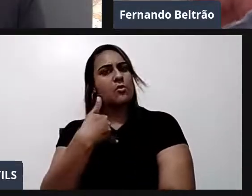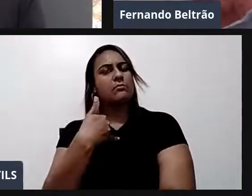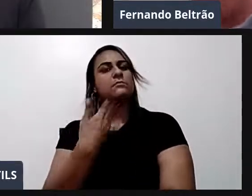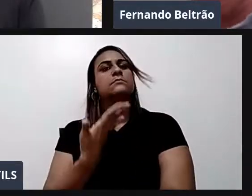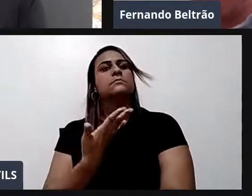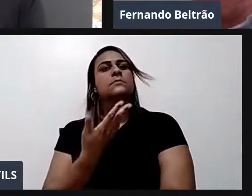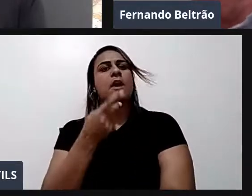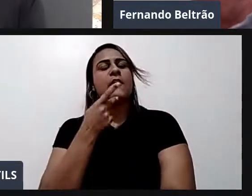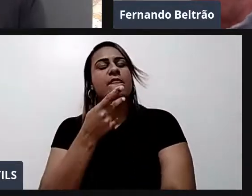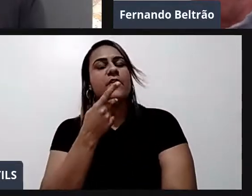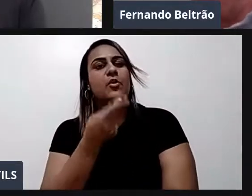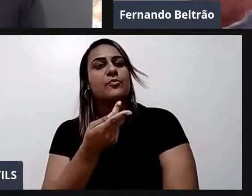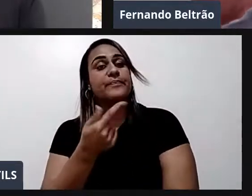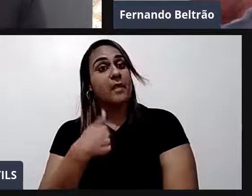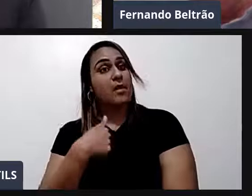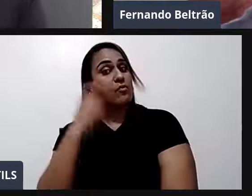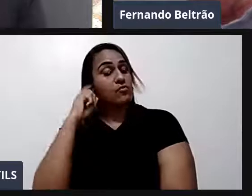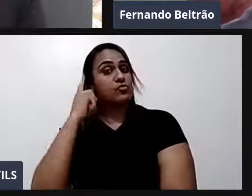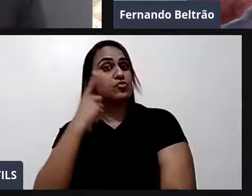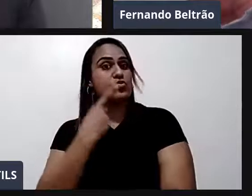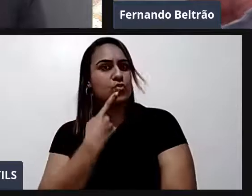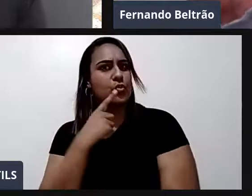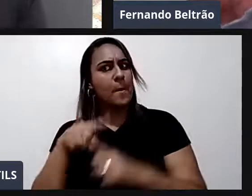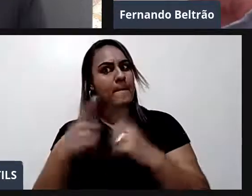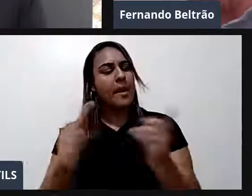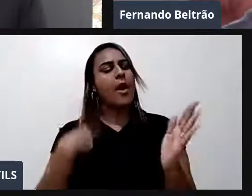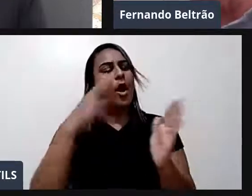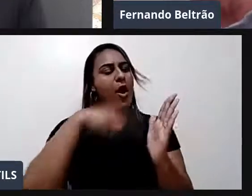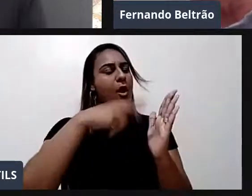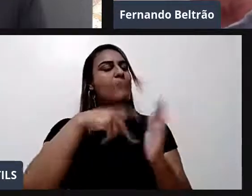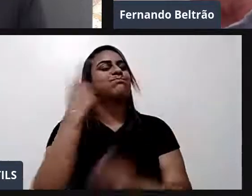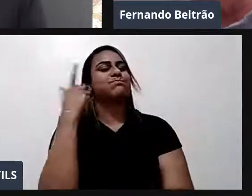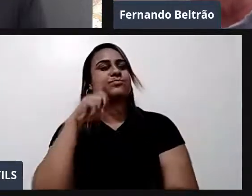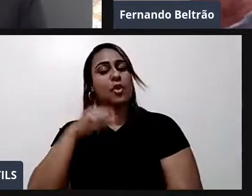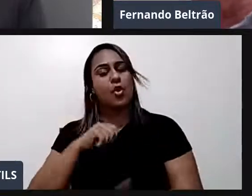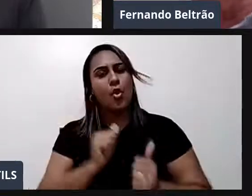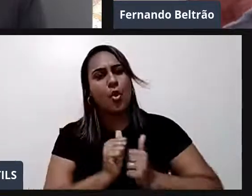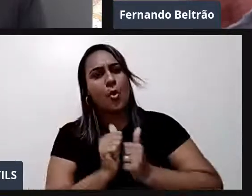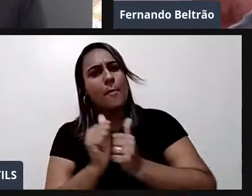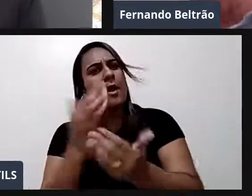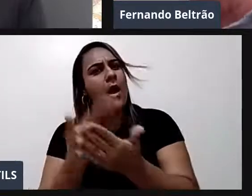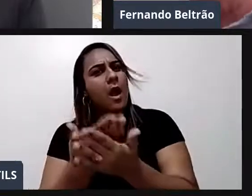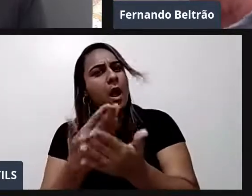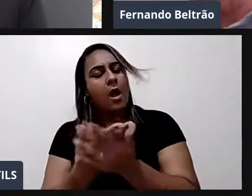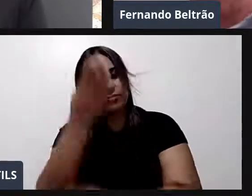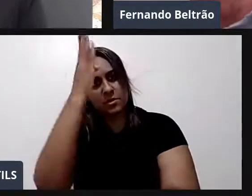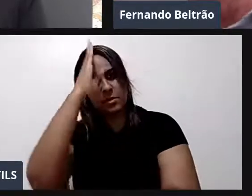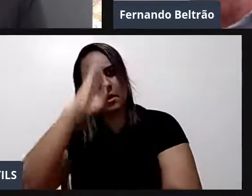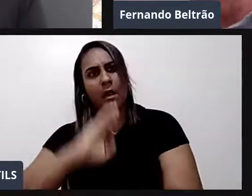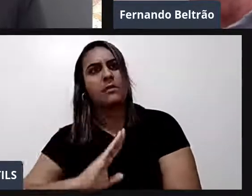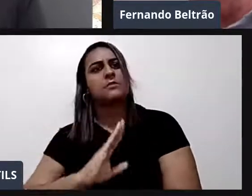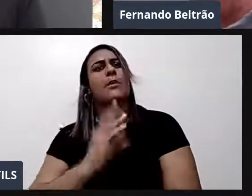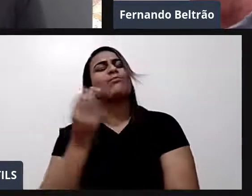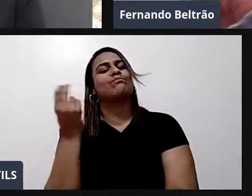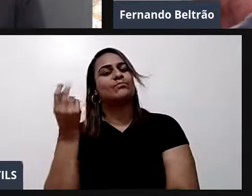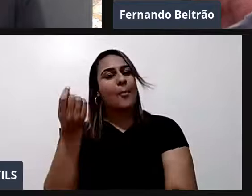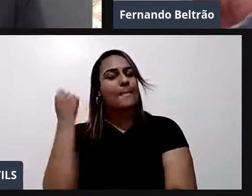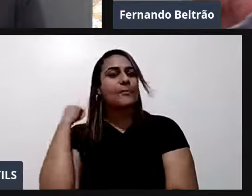leio. E eu acompanho as aulas. Que o senhor dá de graça. Há muitos anos. Desde que eu era. Sétima